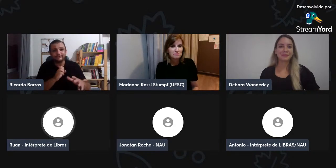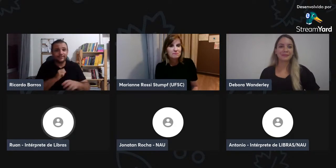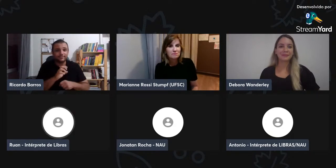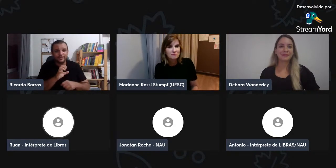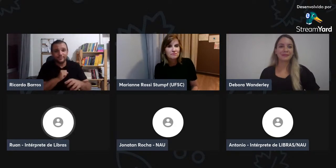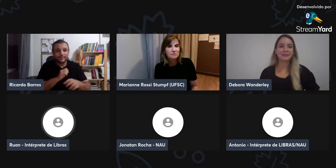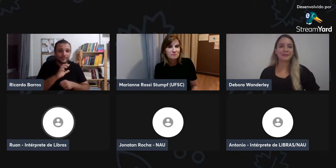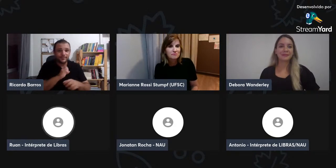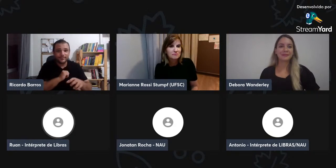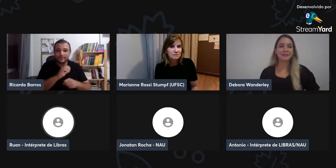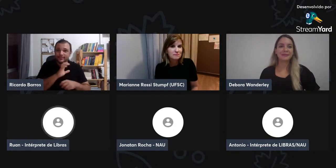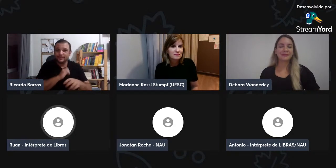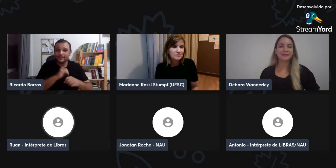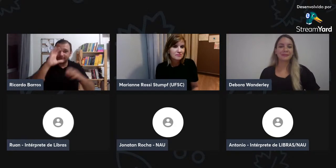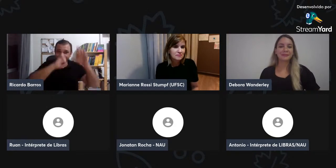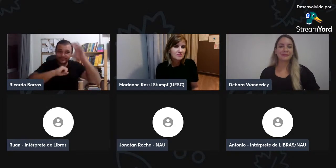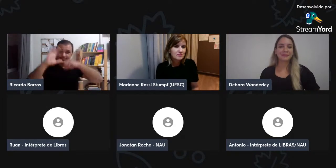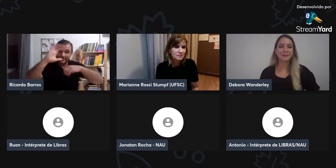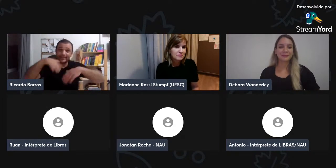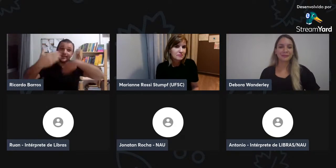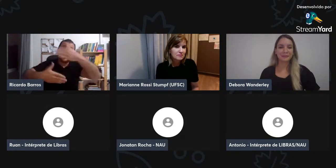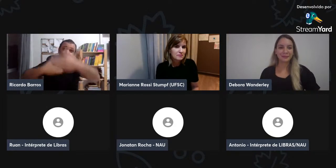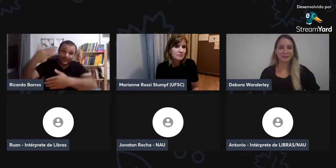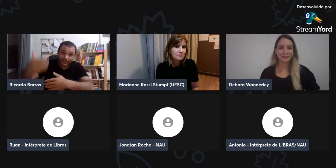foi sendo também disseminado.